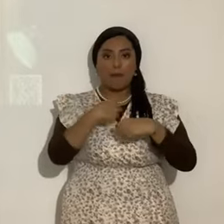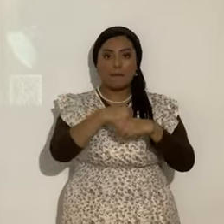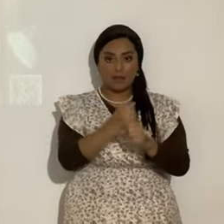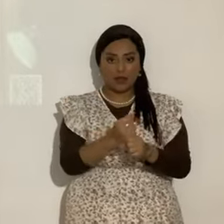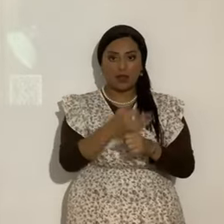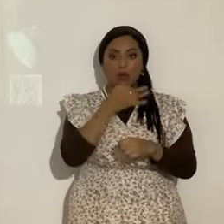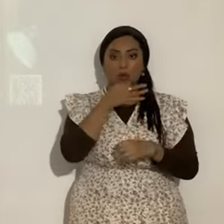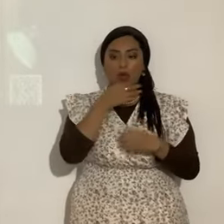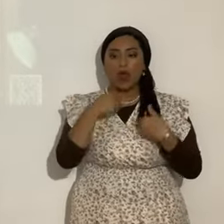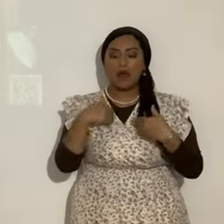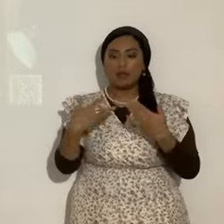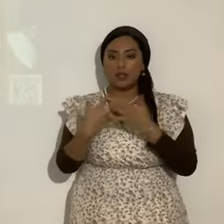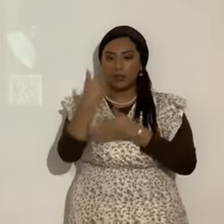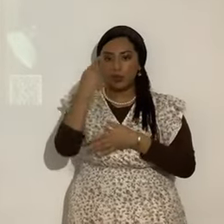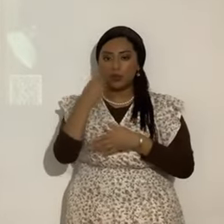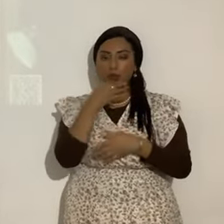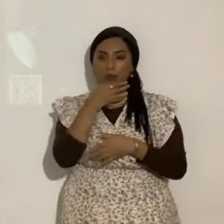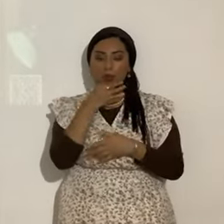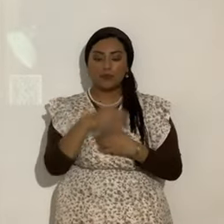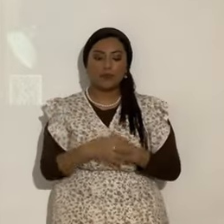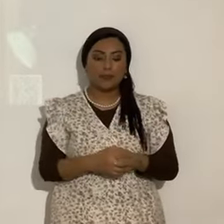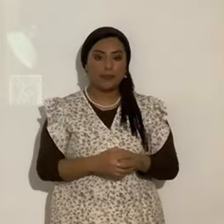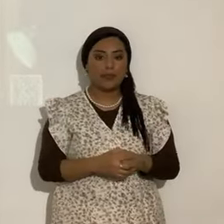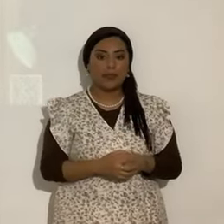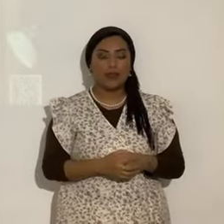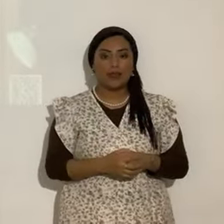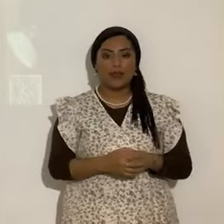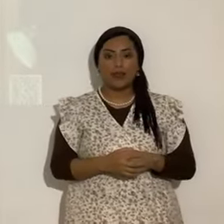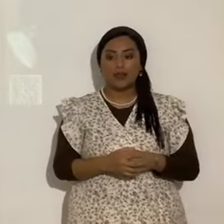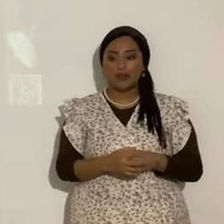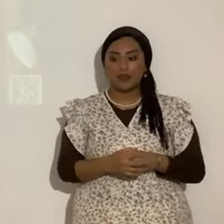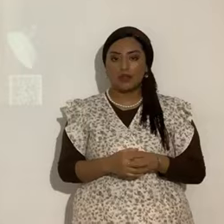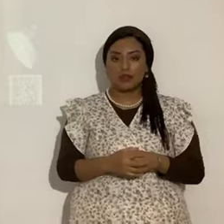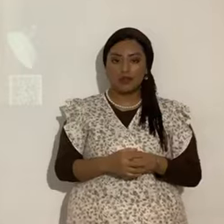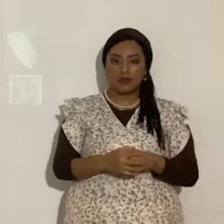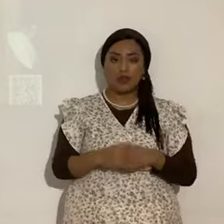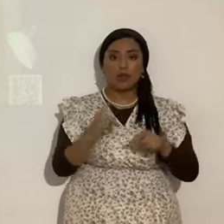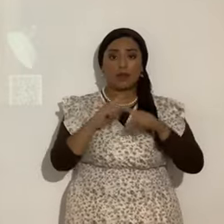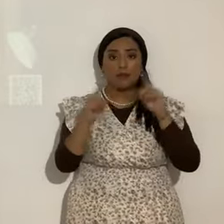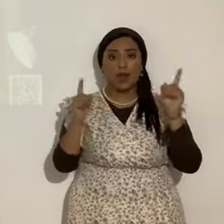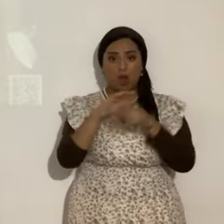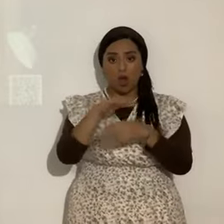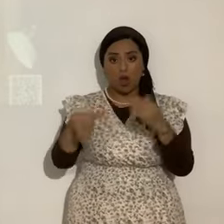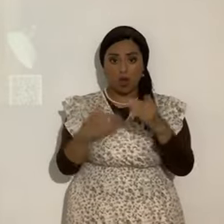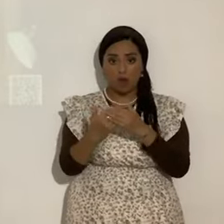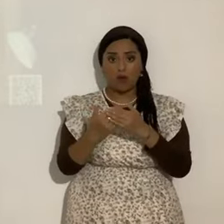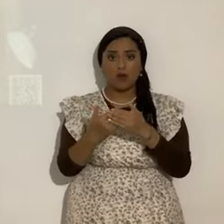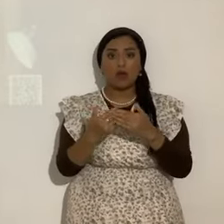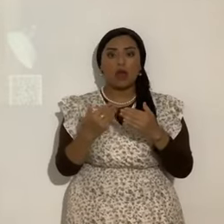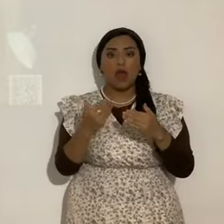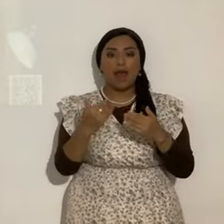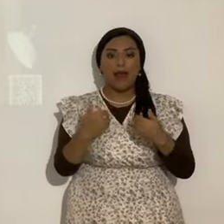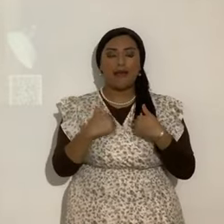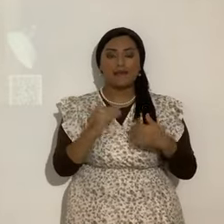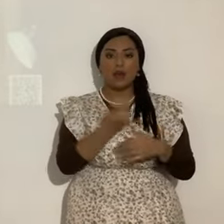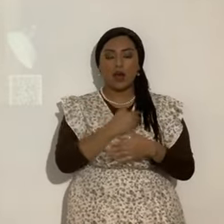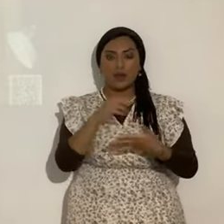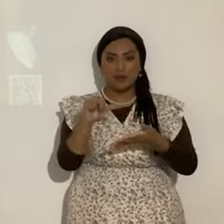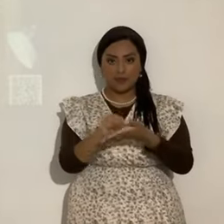breve tendremos las demás revistas ya. Otra revista más. Pero todas las revistas. Están en todos los sitios. De gozo y paz. Para que ustedes